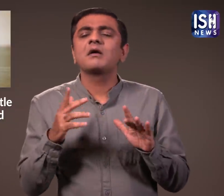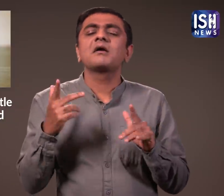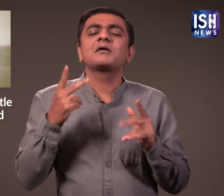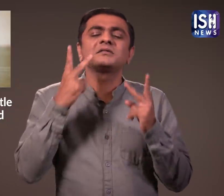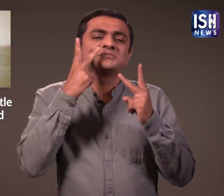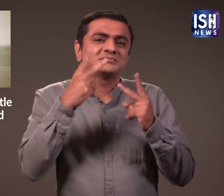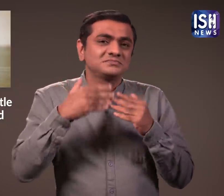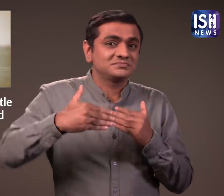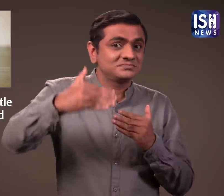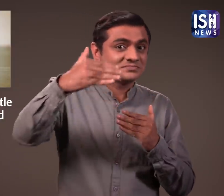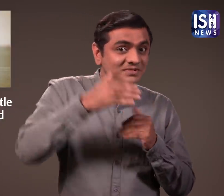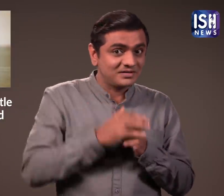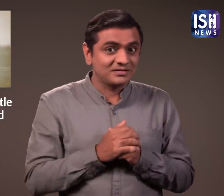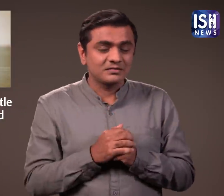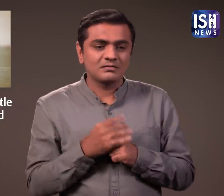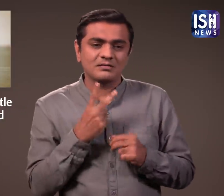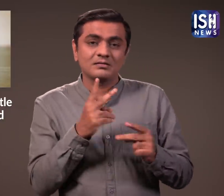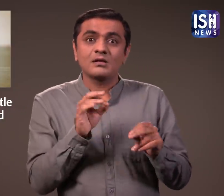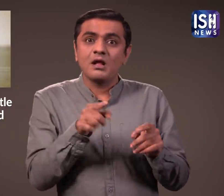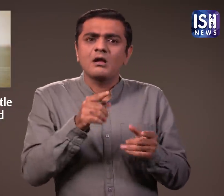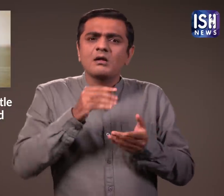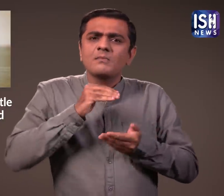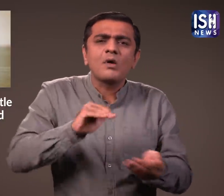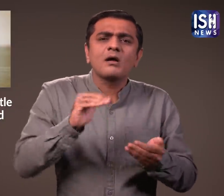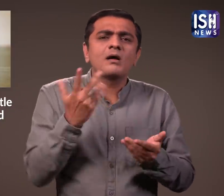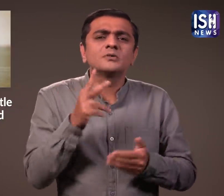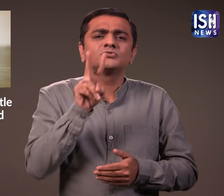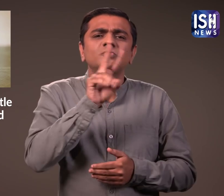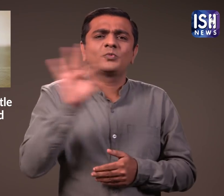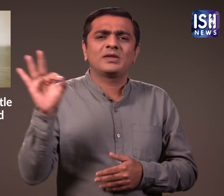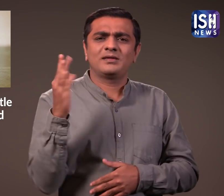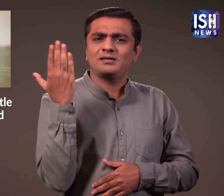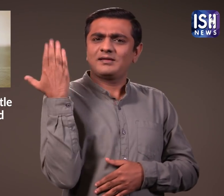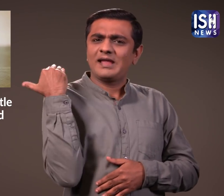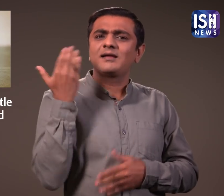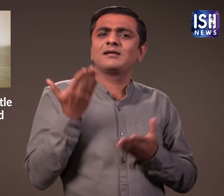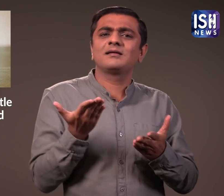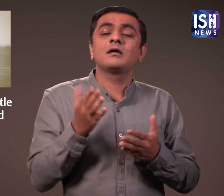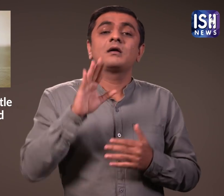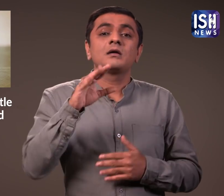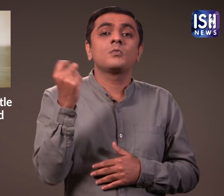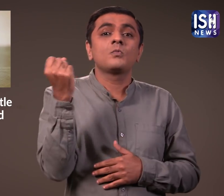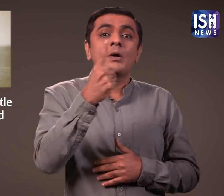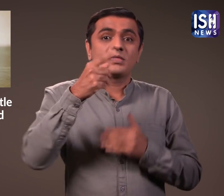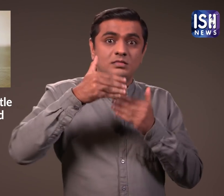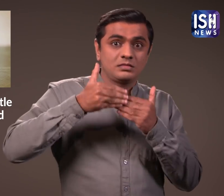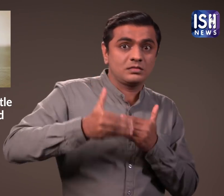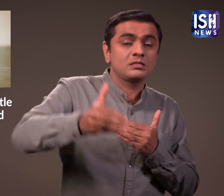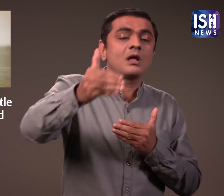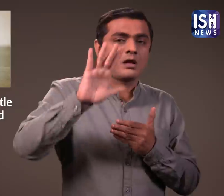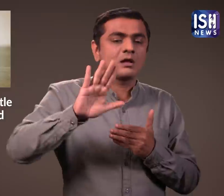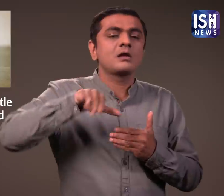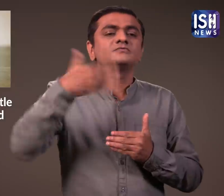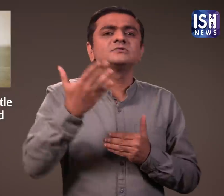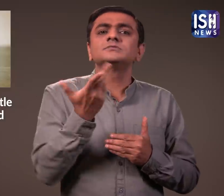अब देखते हैं कच्चों का जनम दो हफ़ते पहले हुआ था एक महिने के बाद कच्चों का